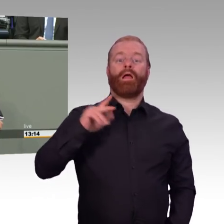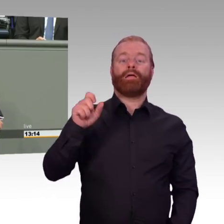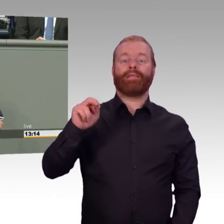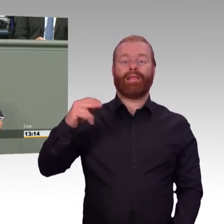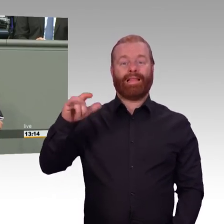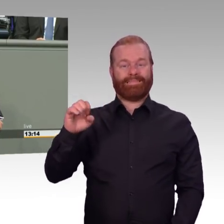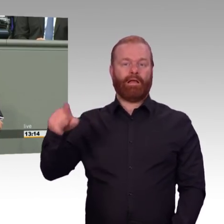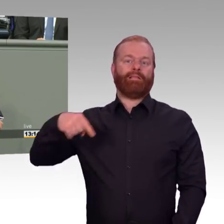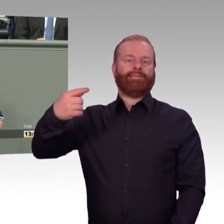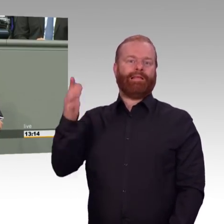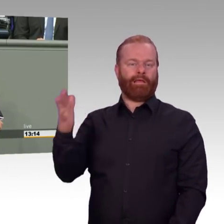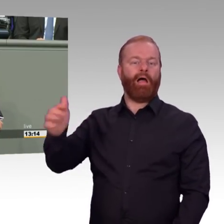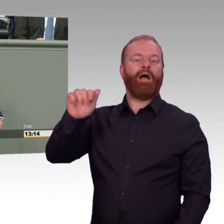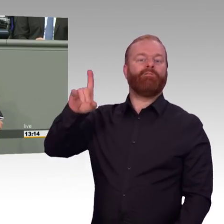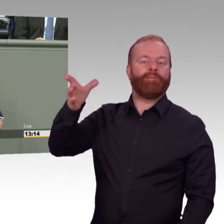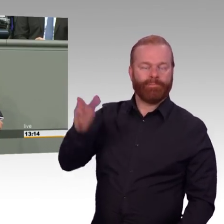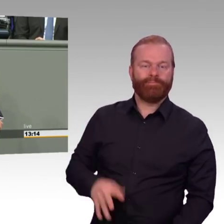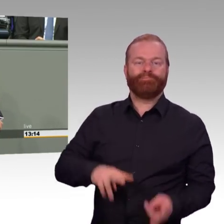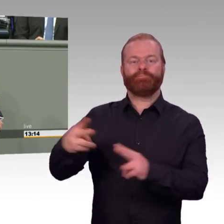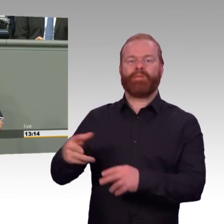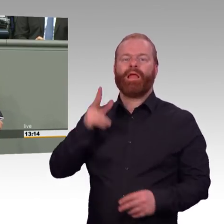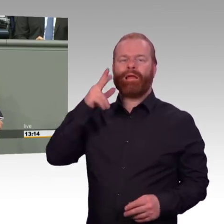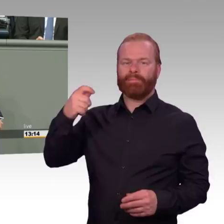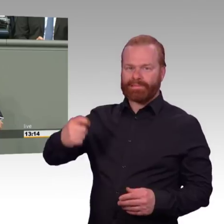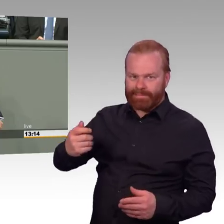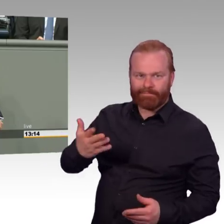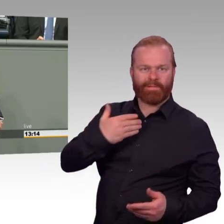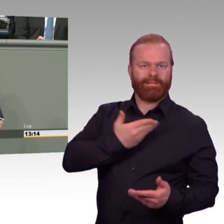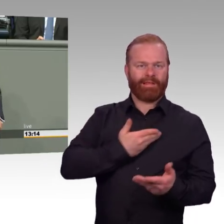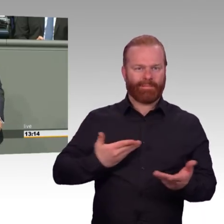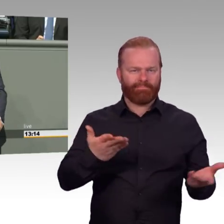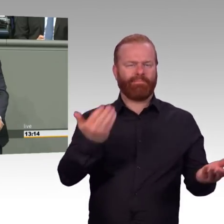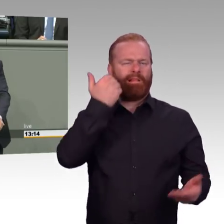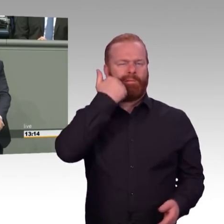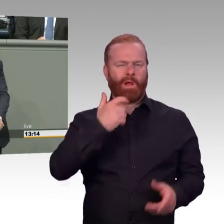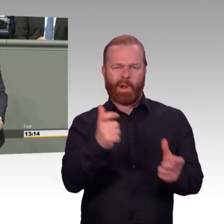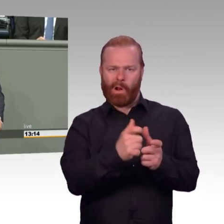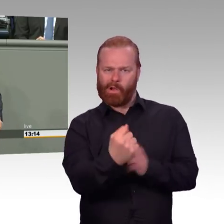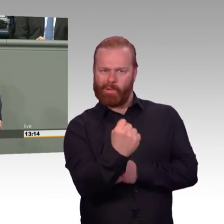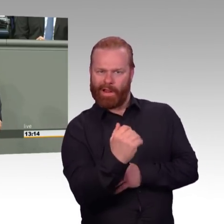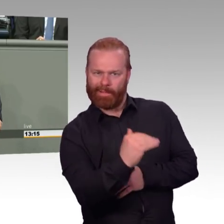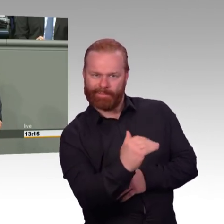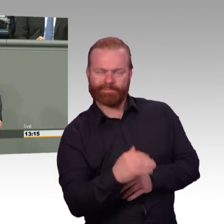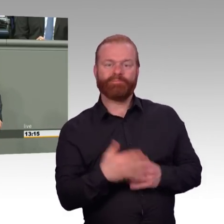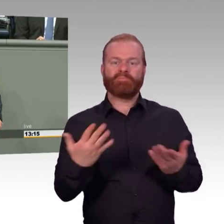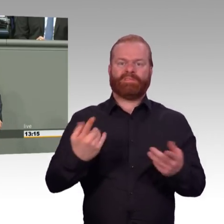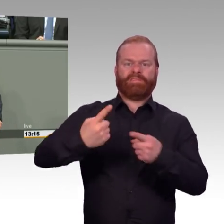Windenergie- und Solaranlagen in Deutschland installiert. Das sind schon jetzt gut 20 Gigawatt oder 30 Prozent mehr,